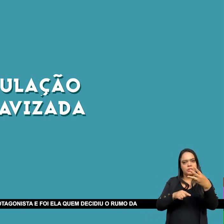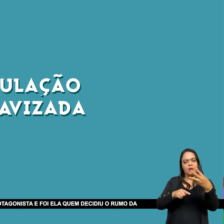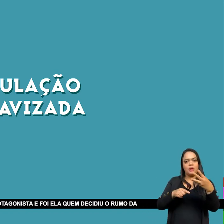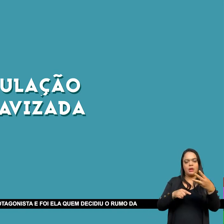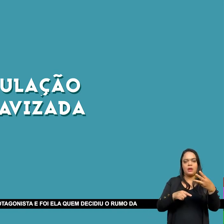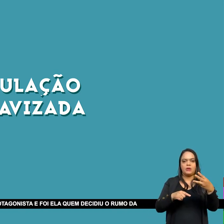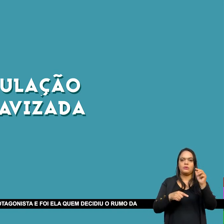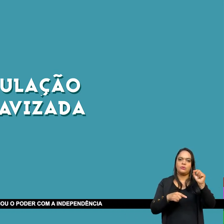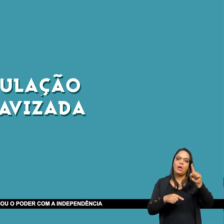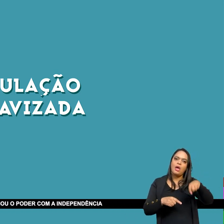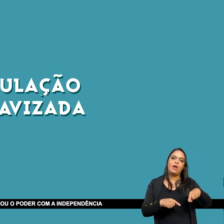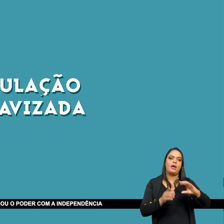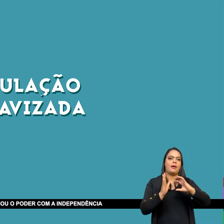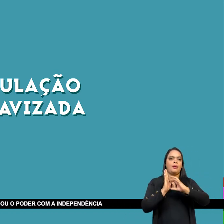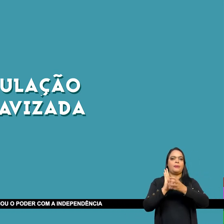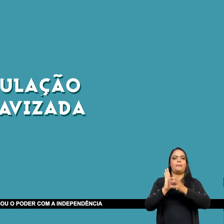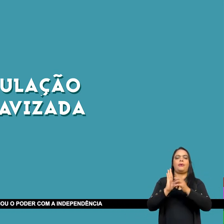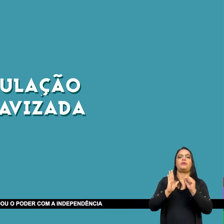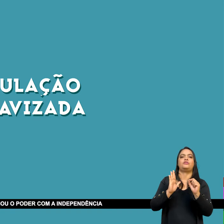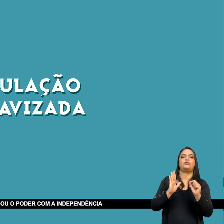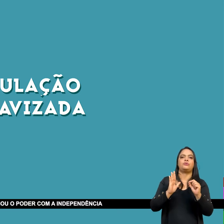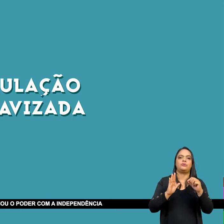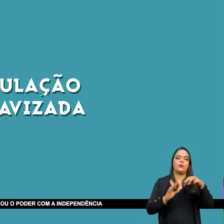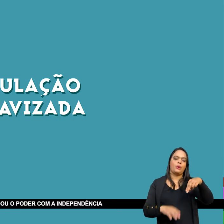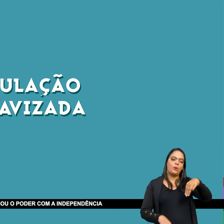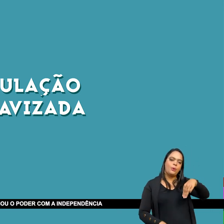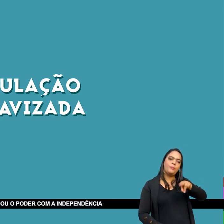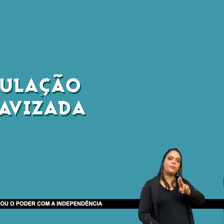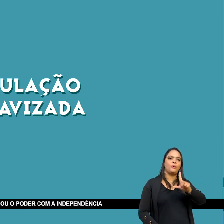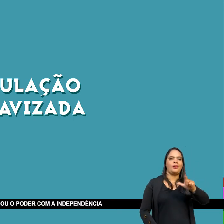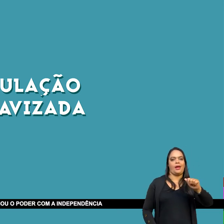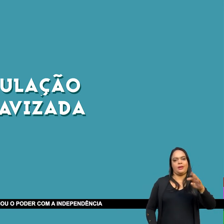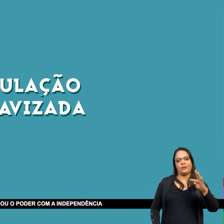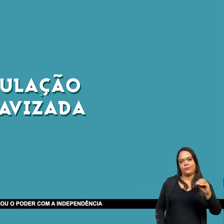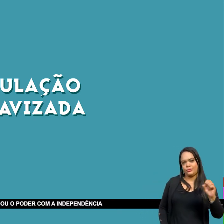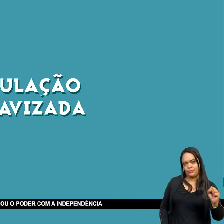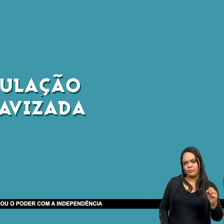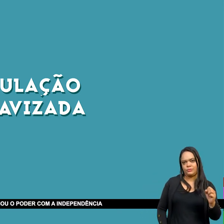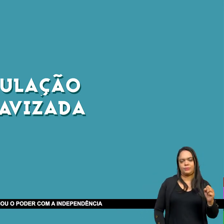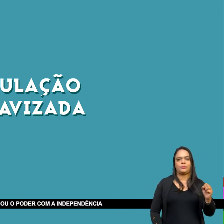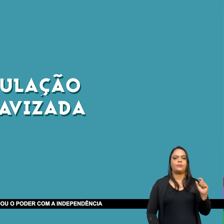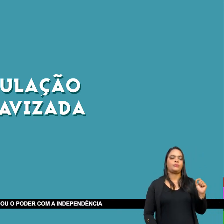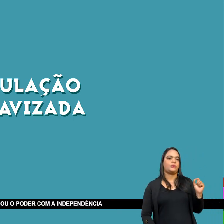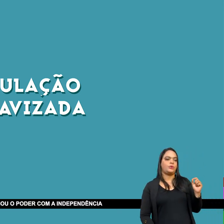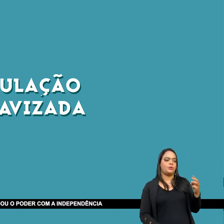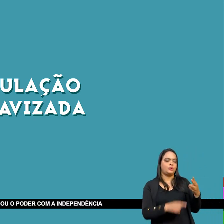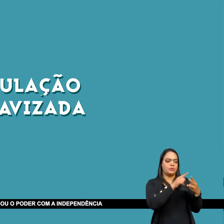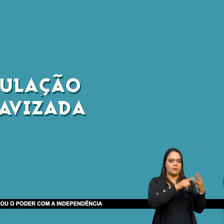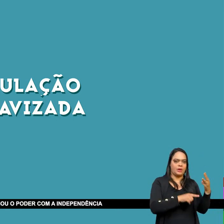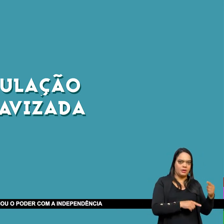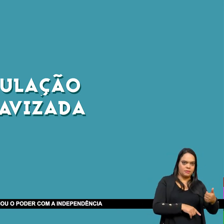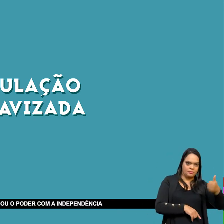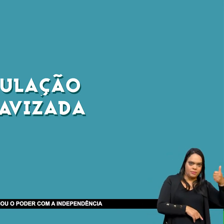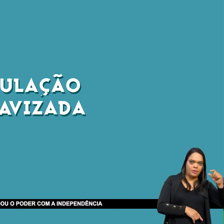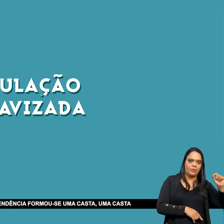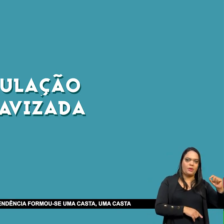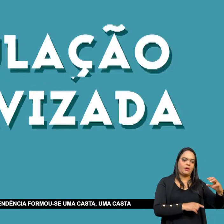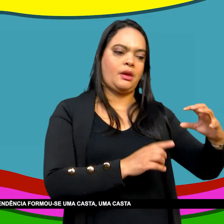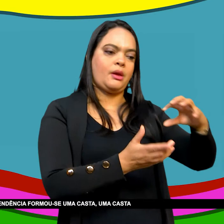decidiu Os rumos da revolução Em última instância Mas não foi ela Que tomou o poder Com a independência